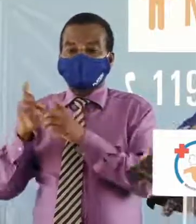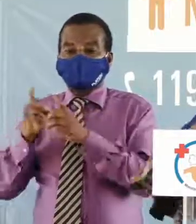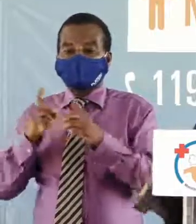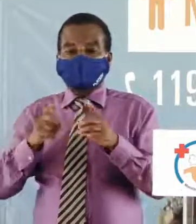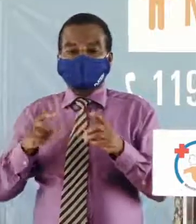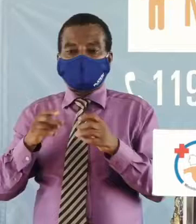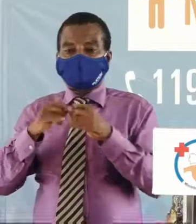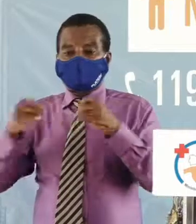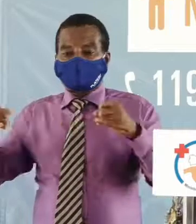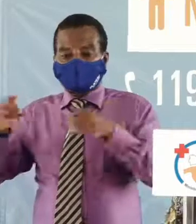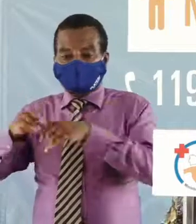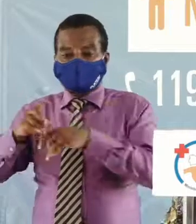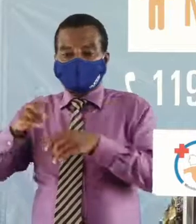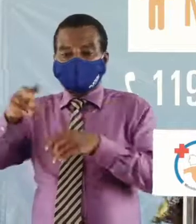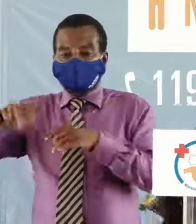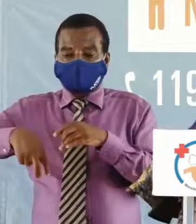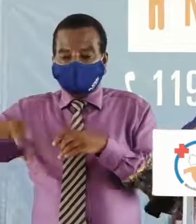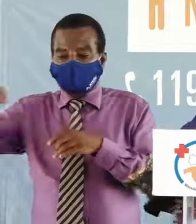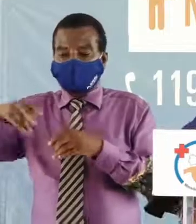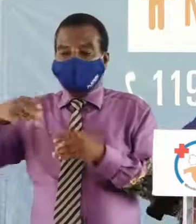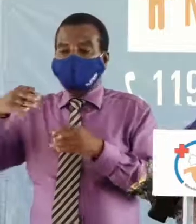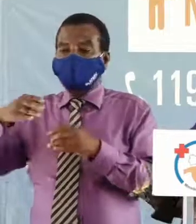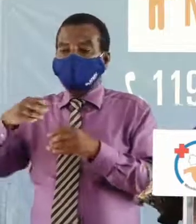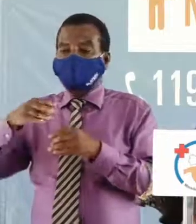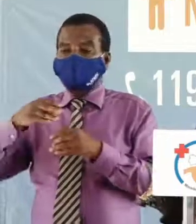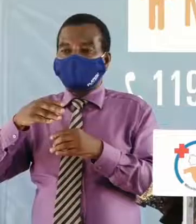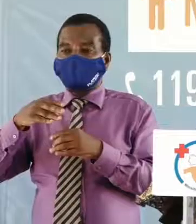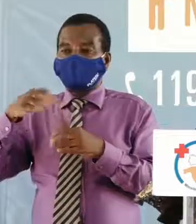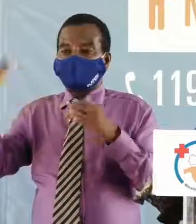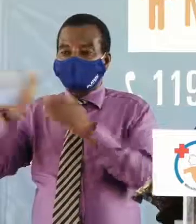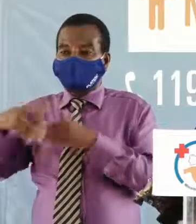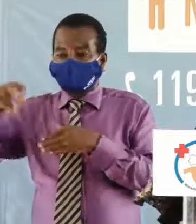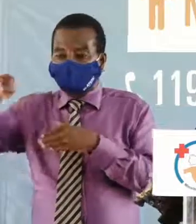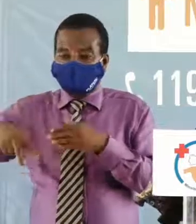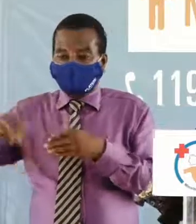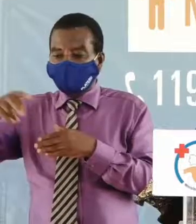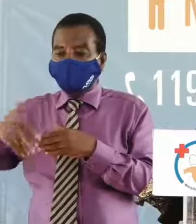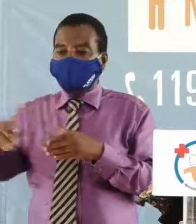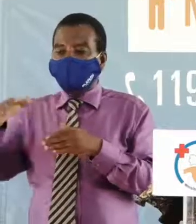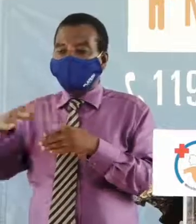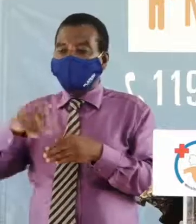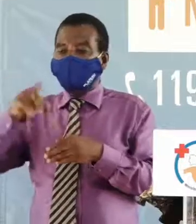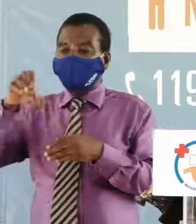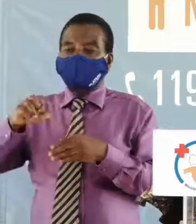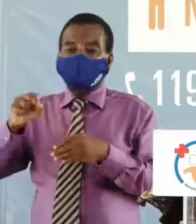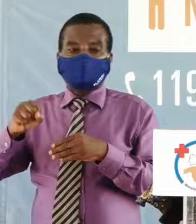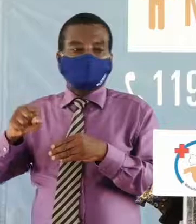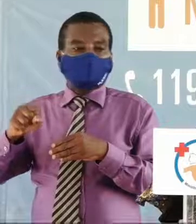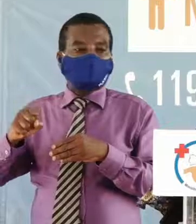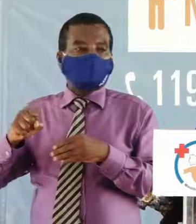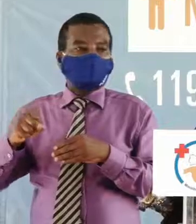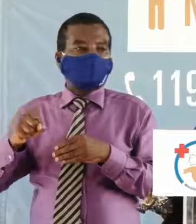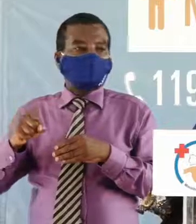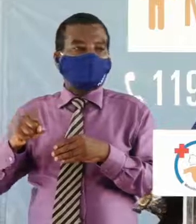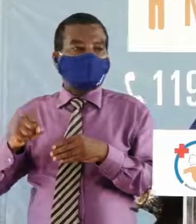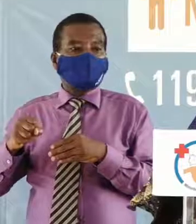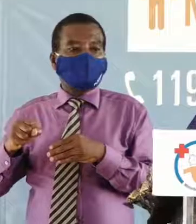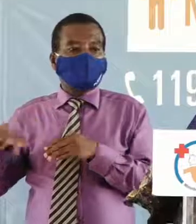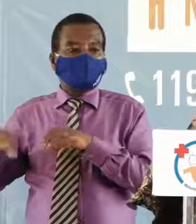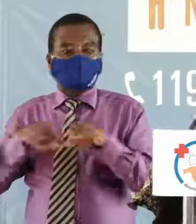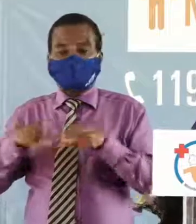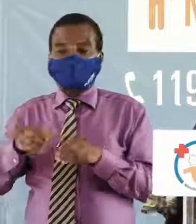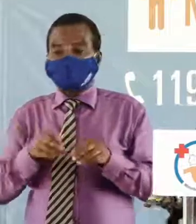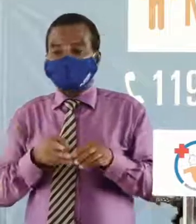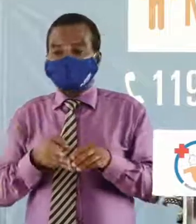de limiter les déplacements donc en limitant les déplacements on limite le le comment dire le fait de